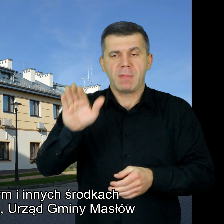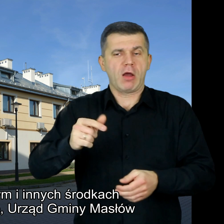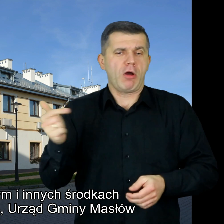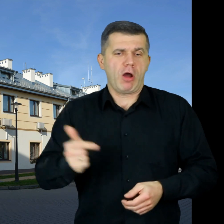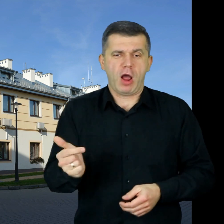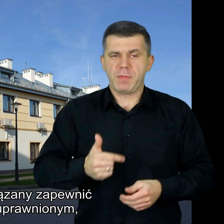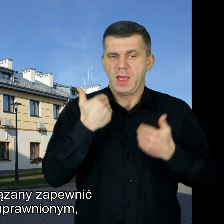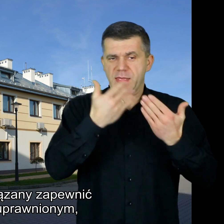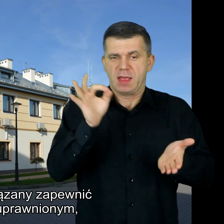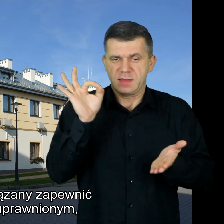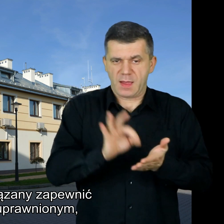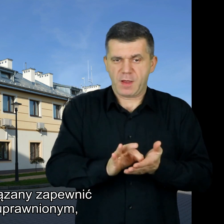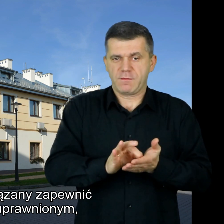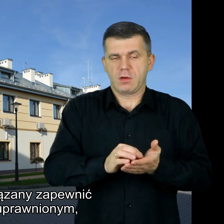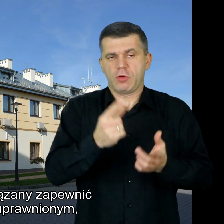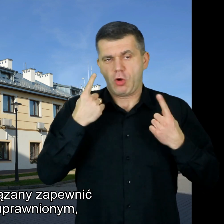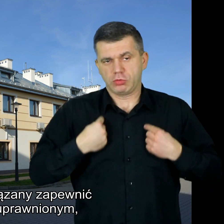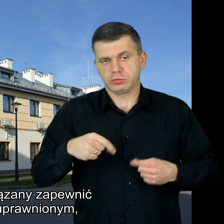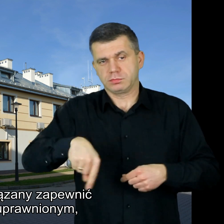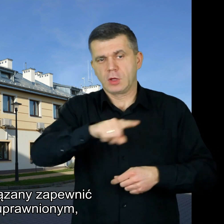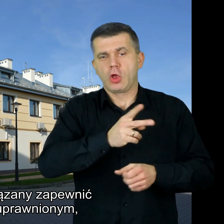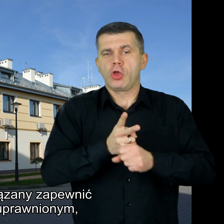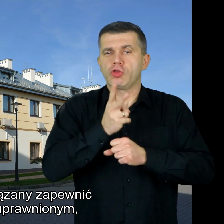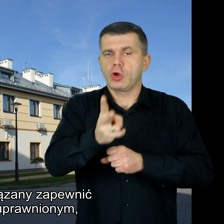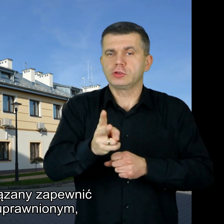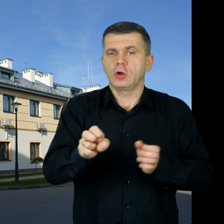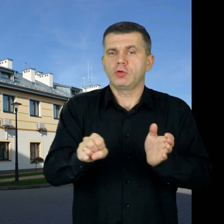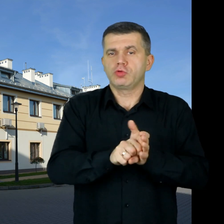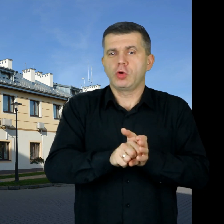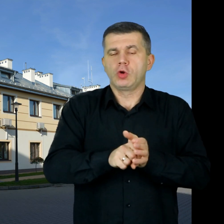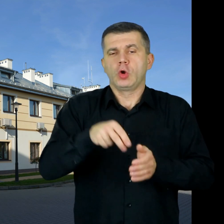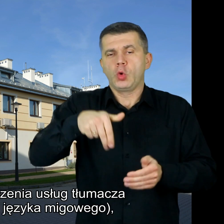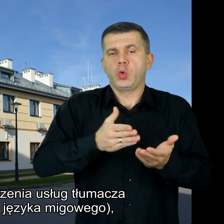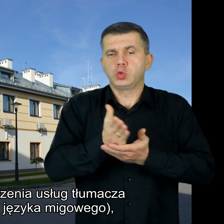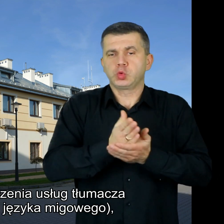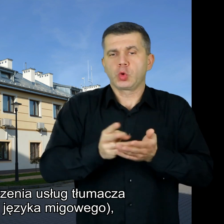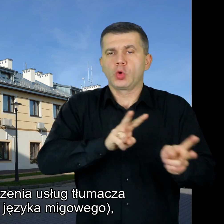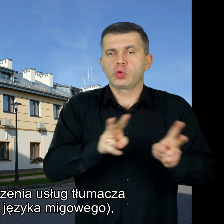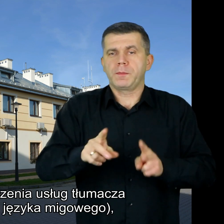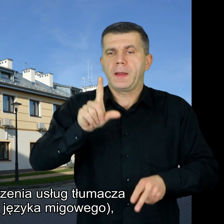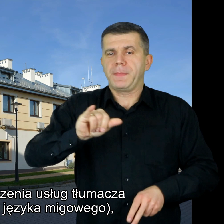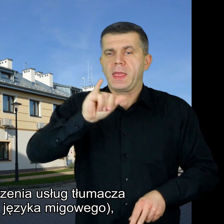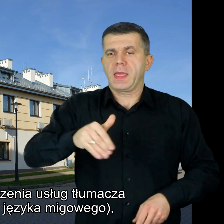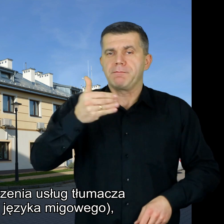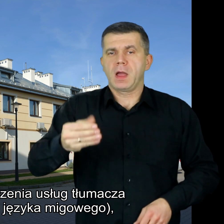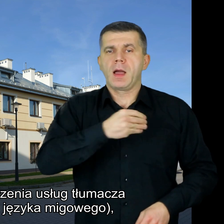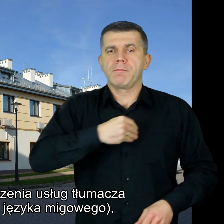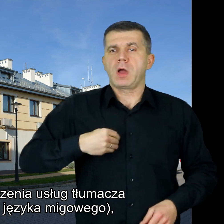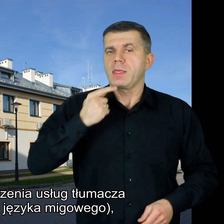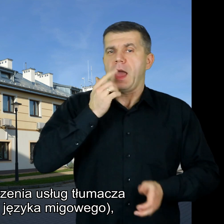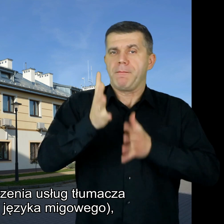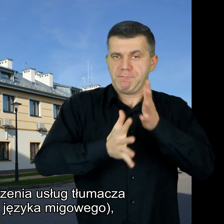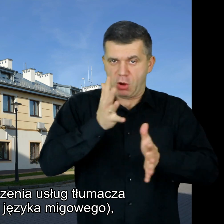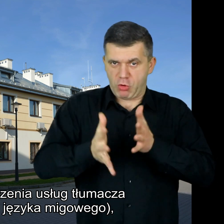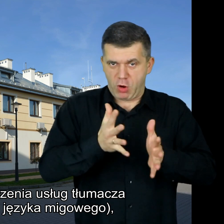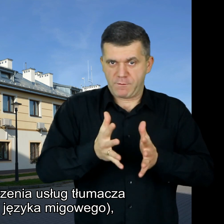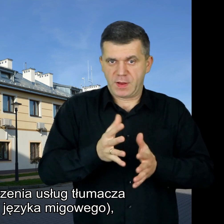Masłów jest zobowiązany zapewnić osobom uprawnionym dostęp do świadczenia usług tłumacza PJM, polskiego języka